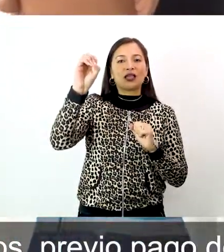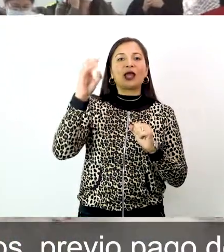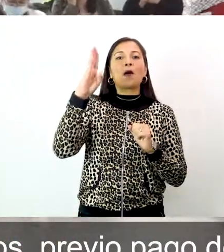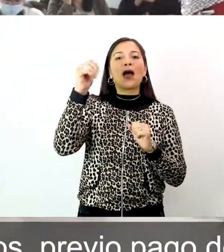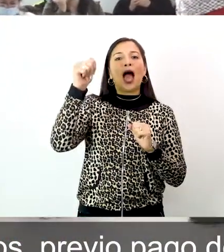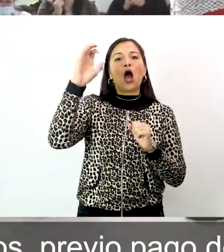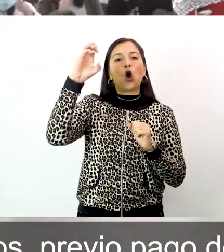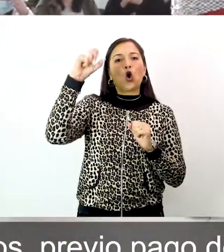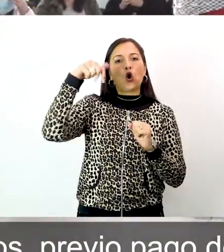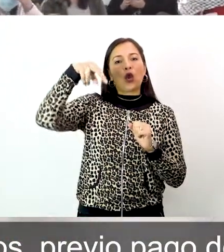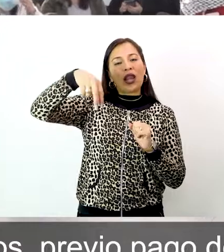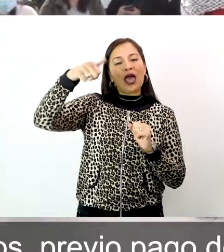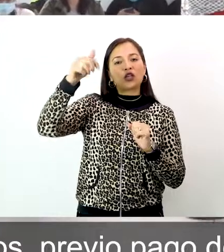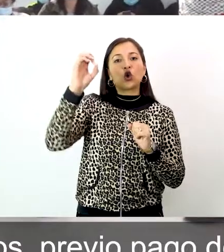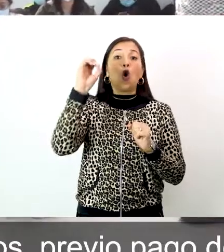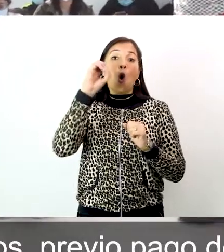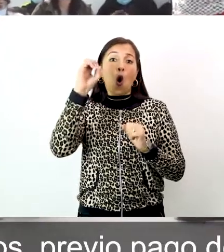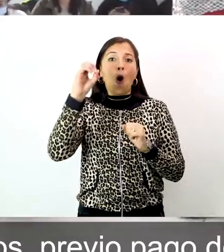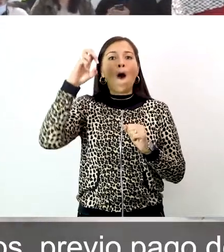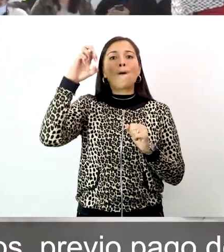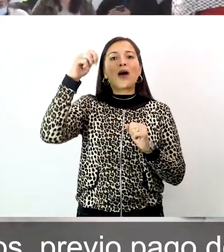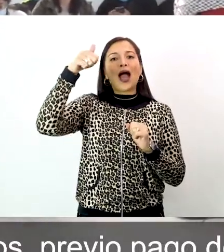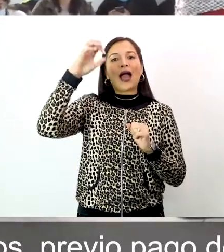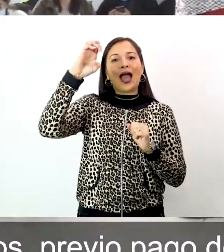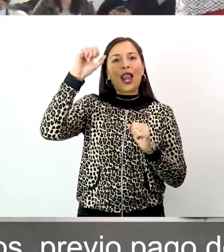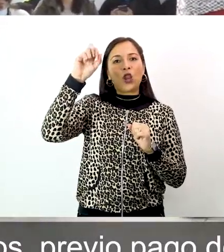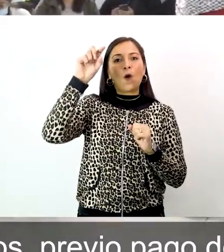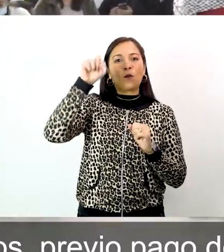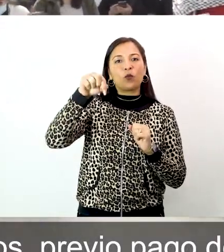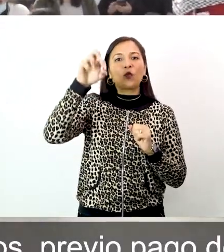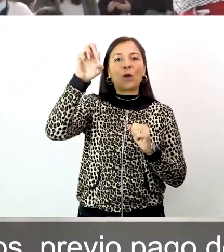el Banco de la Nación o pagalo.pe.